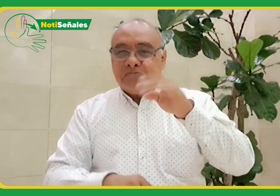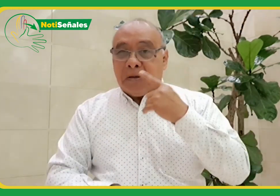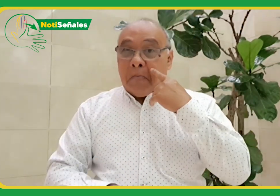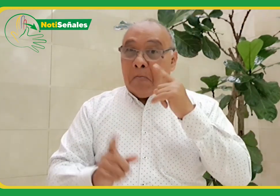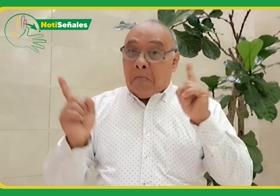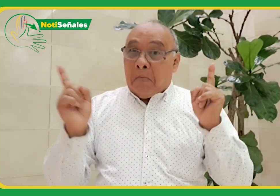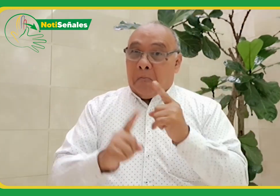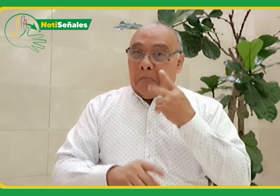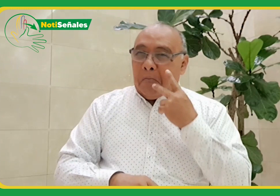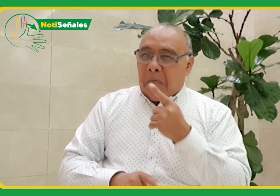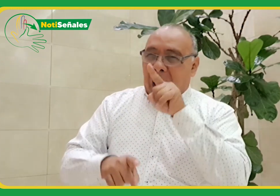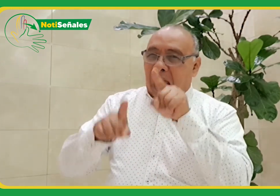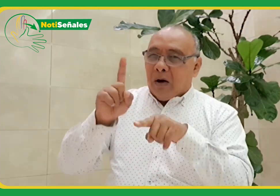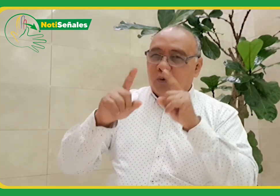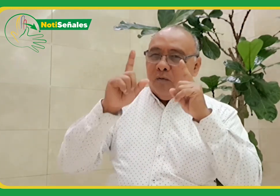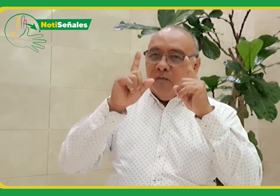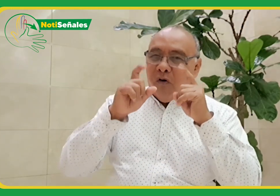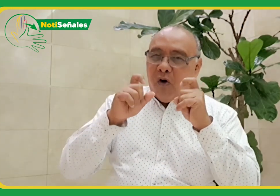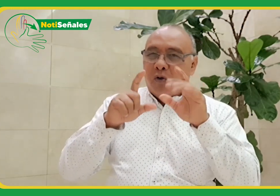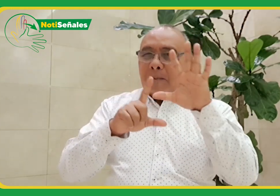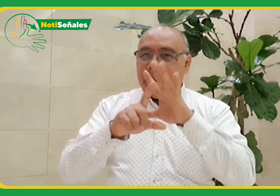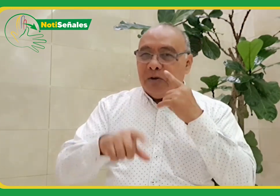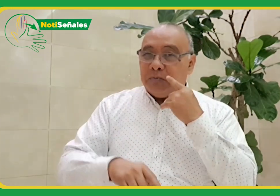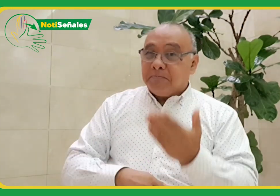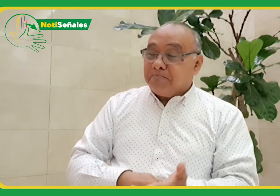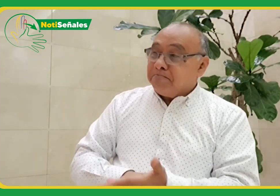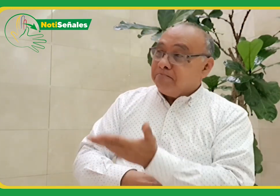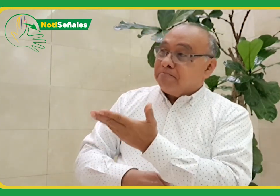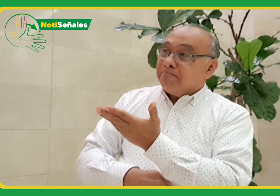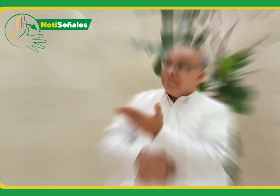aportaron preguntaron veamos algunas fotos y vídeos al respecto